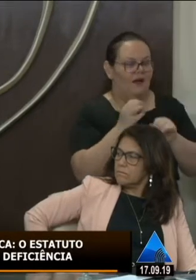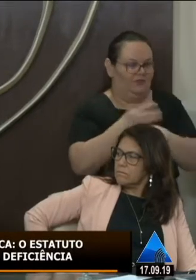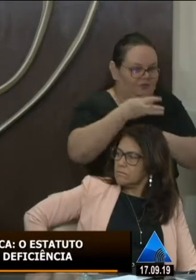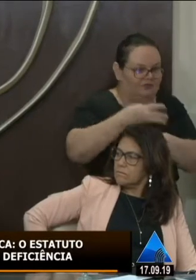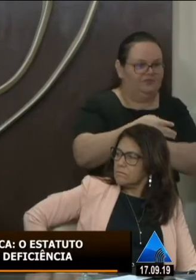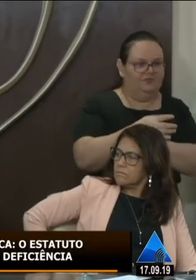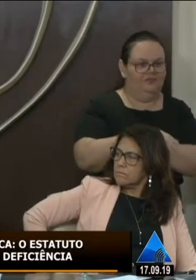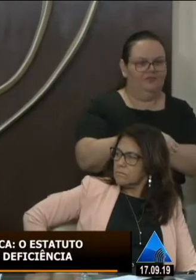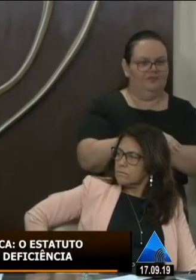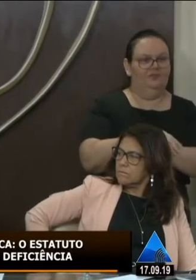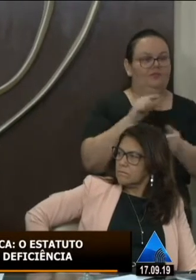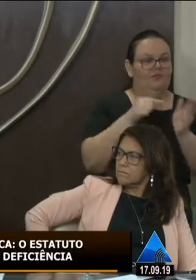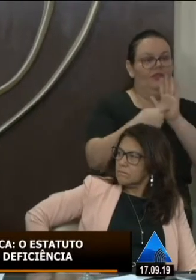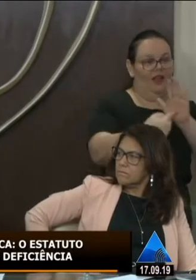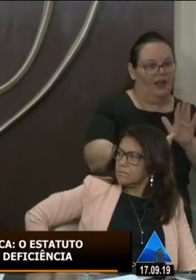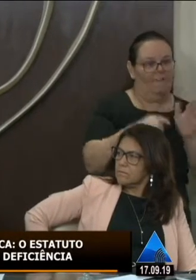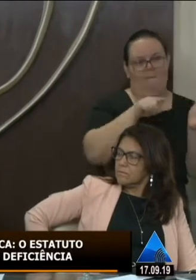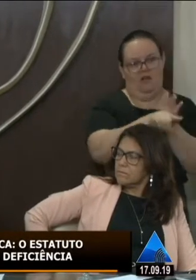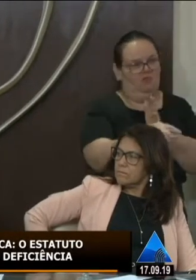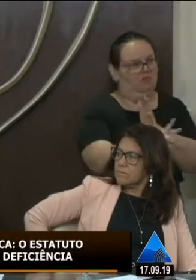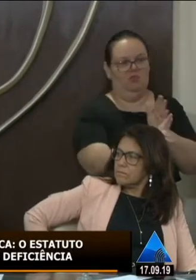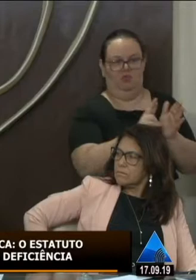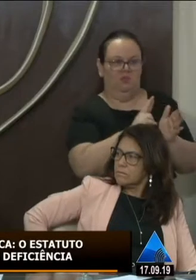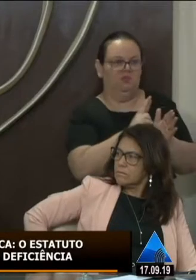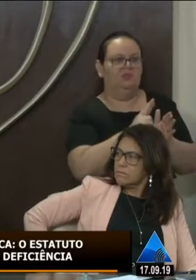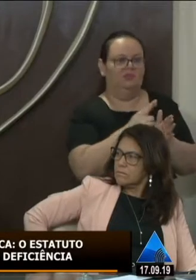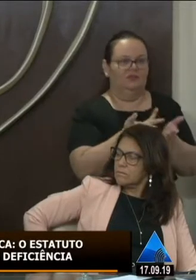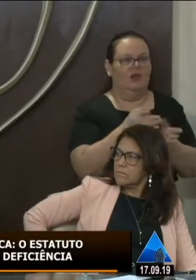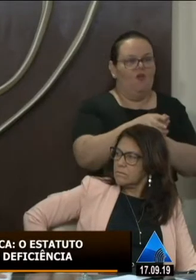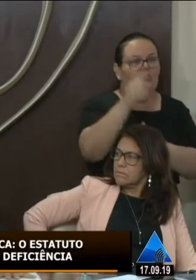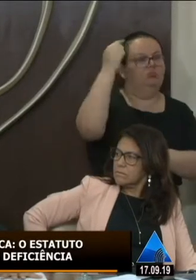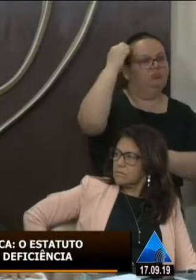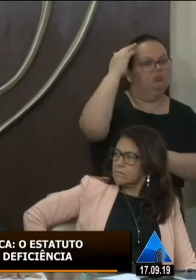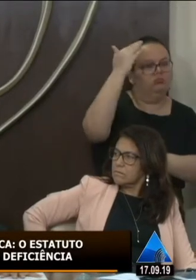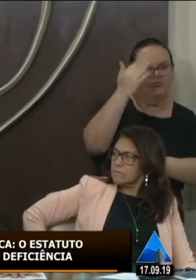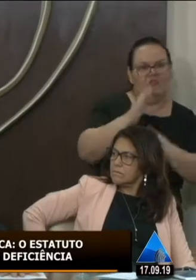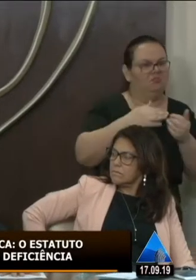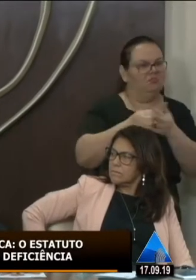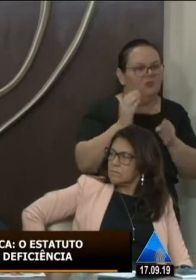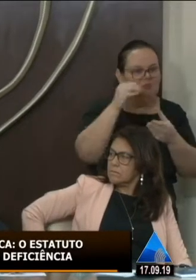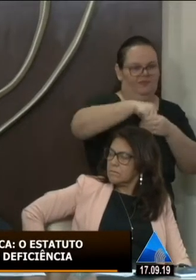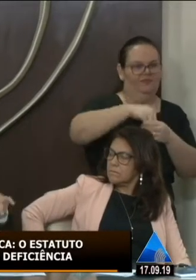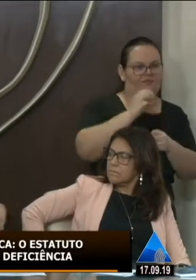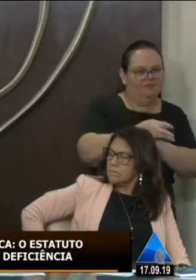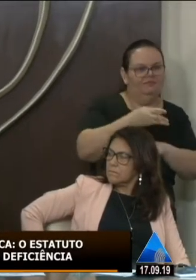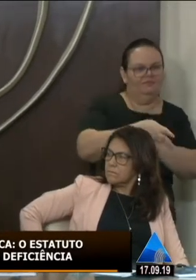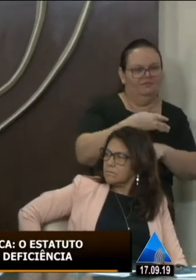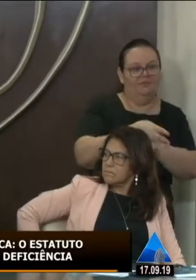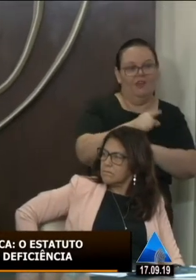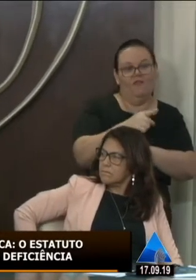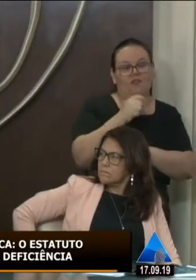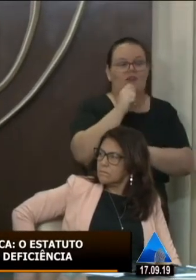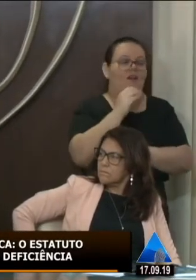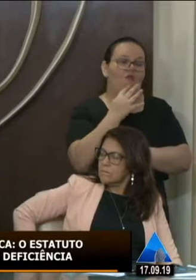pode ser que aquela proposta sua para esse estatuto já esteja contemplada em alguma legislação no Rio Grande do Norte que você ainda não